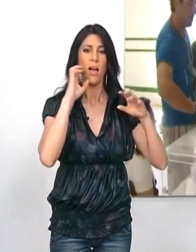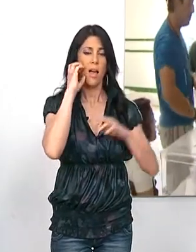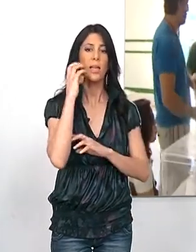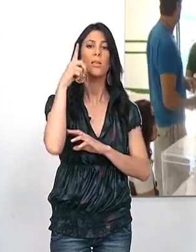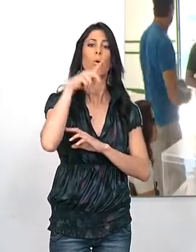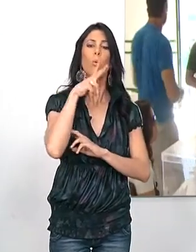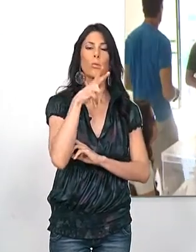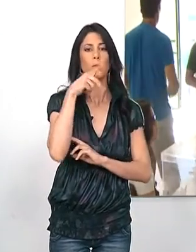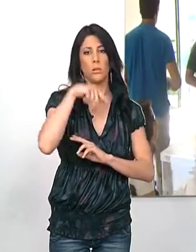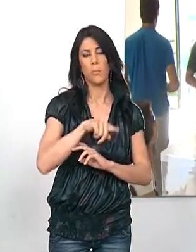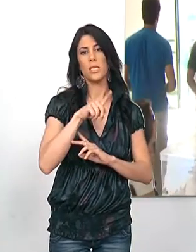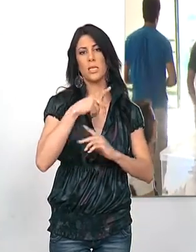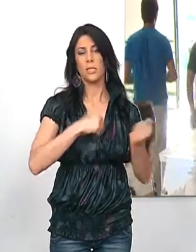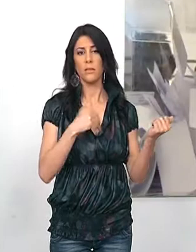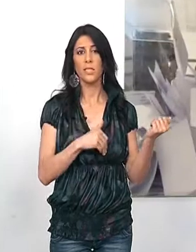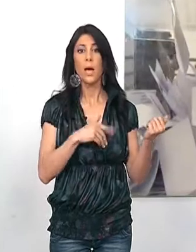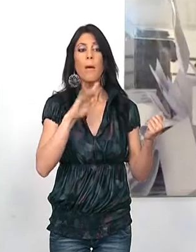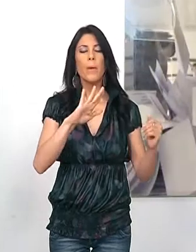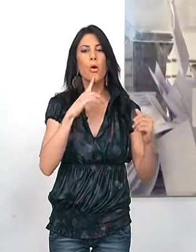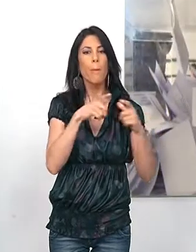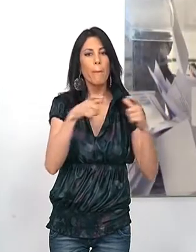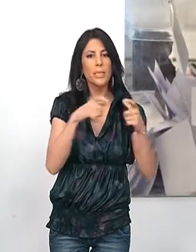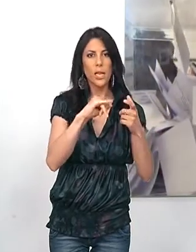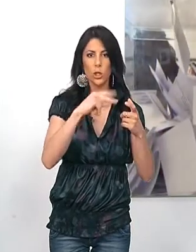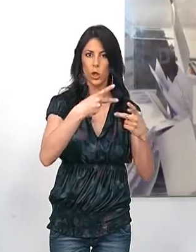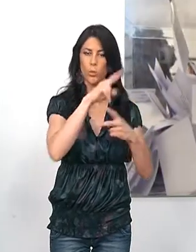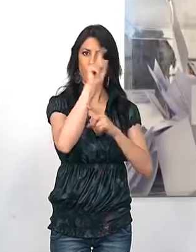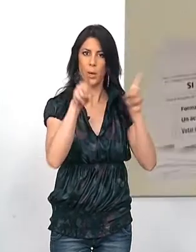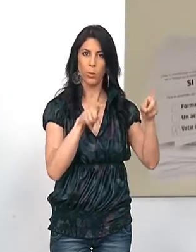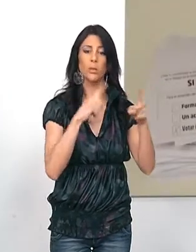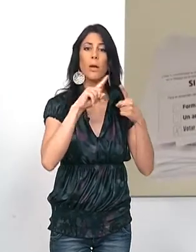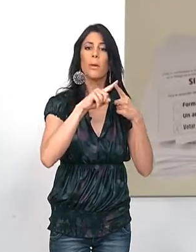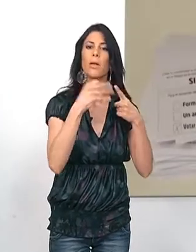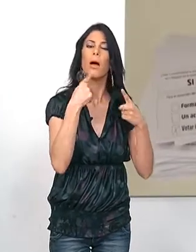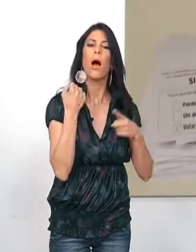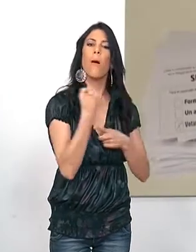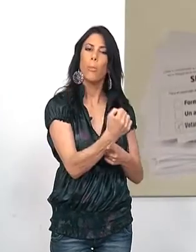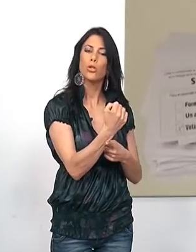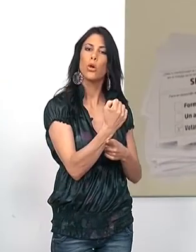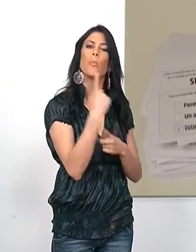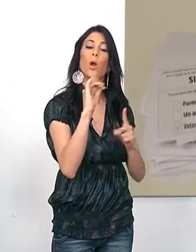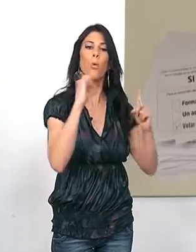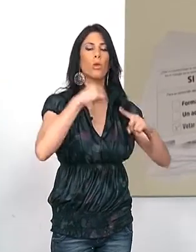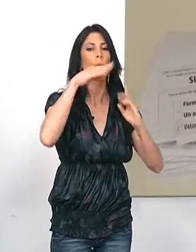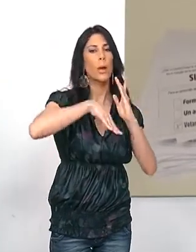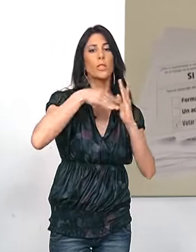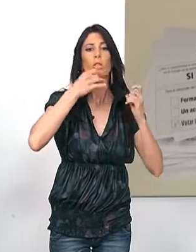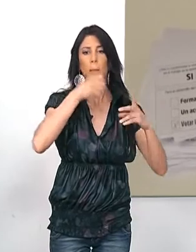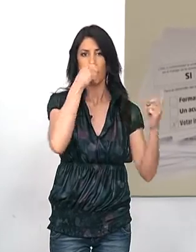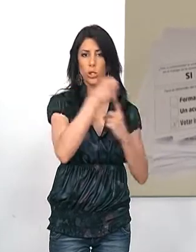Jaén, Málaga, Córdoba y Sevilla. La papeleta de voto incluía dos preguntas. La primera referida al apoyo a un acuerdo programático con el PSOE